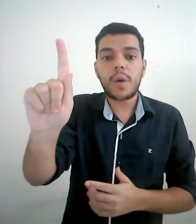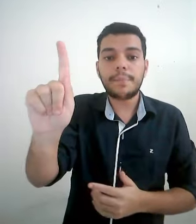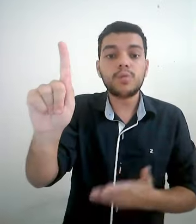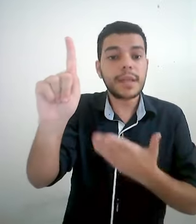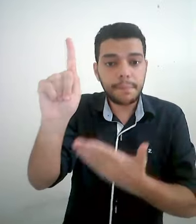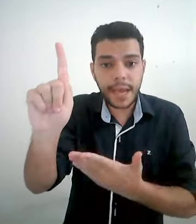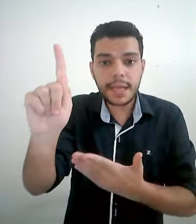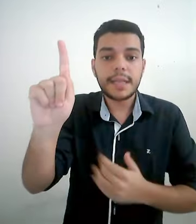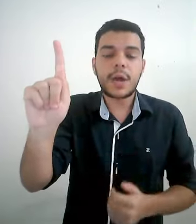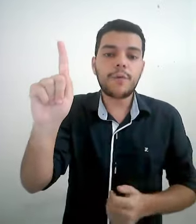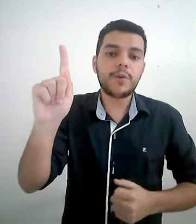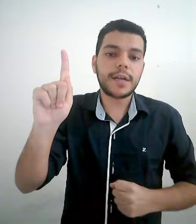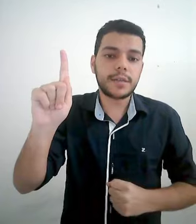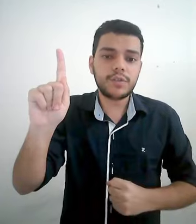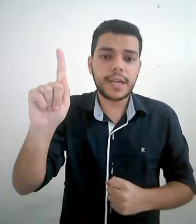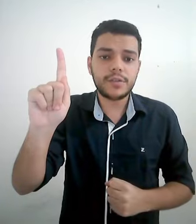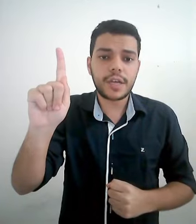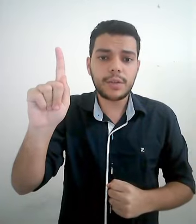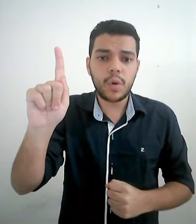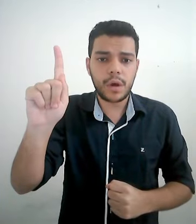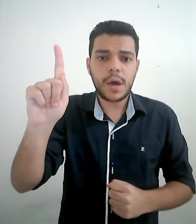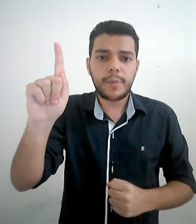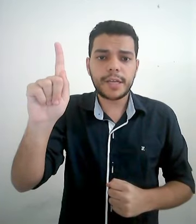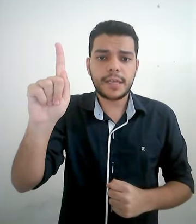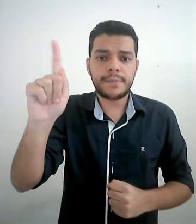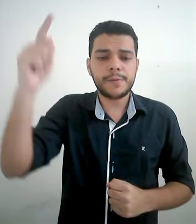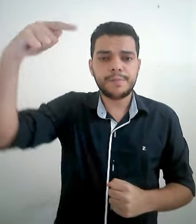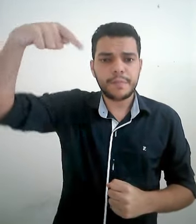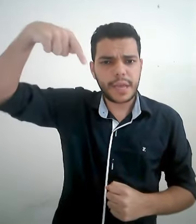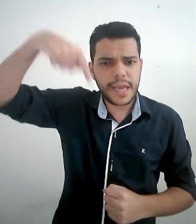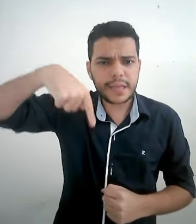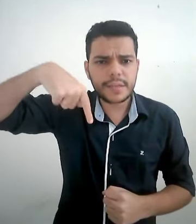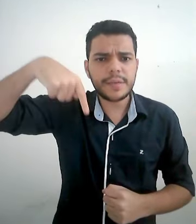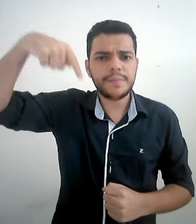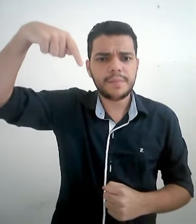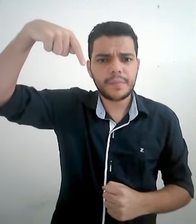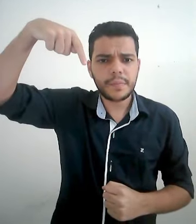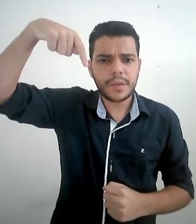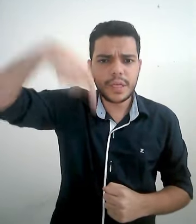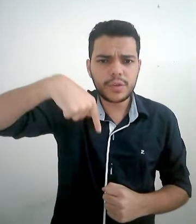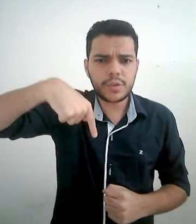com a mão também na configuração de dedo indicador. Por exemplo, esse, isto,